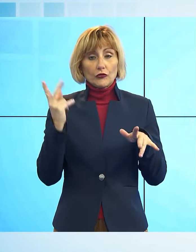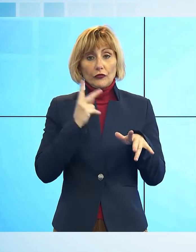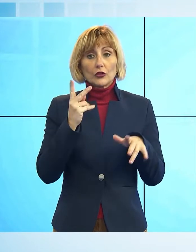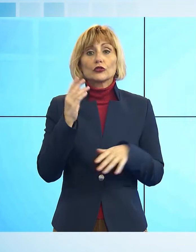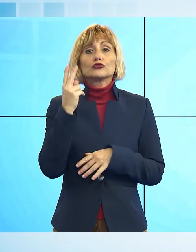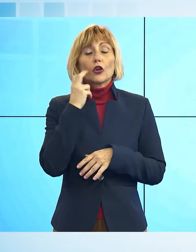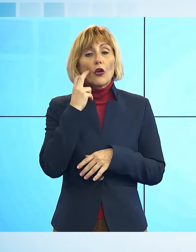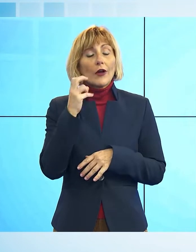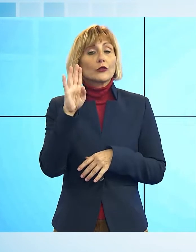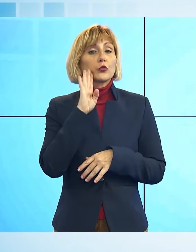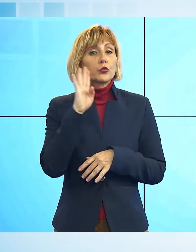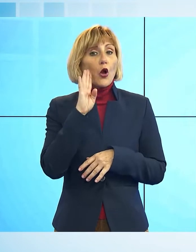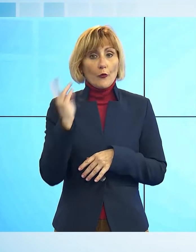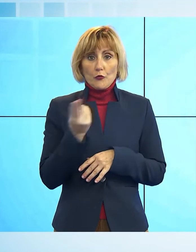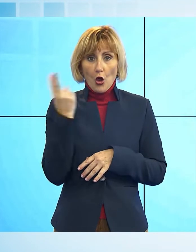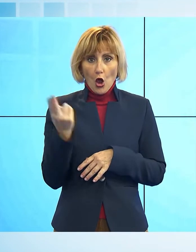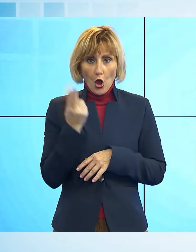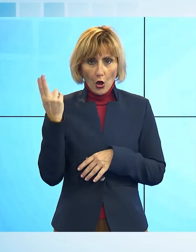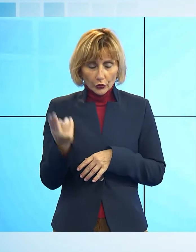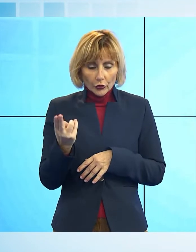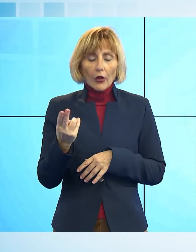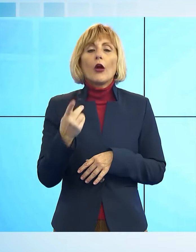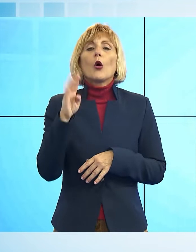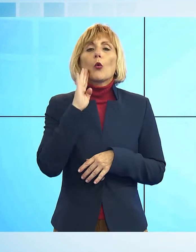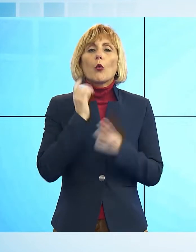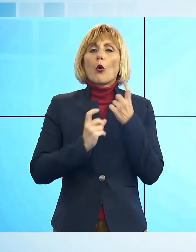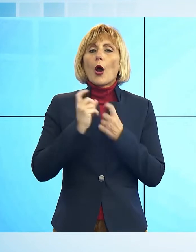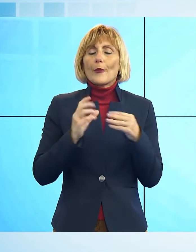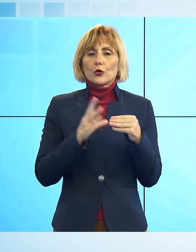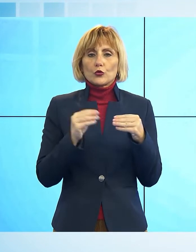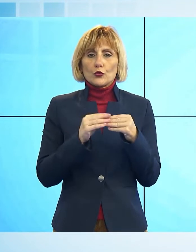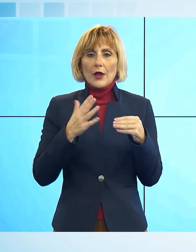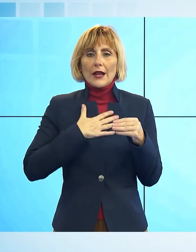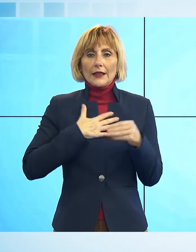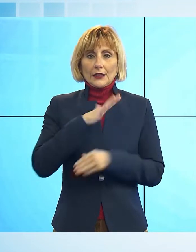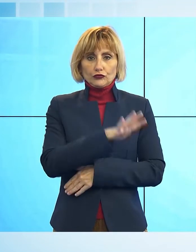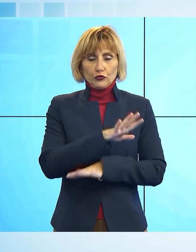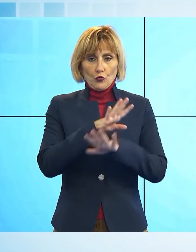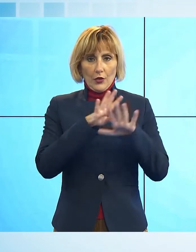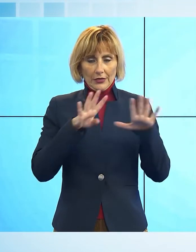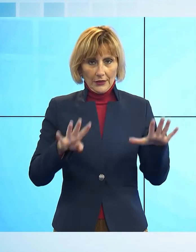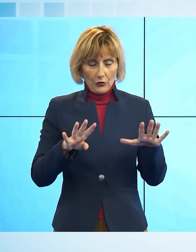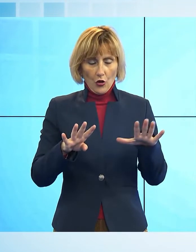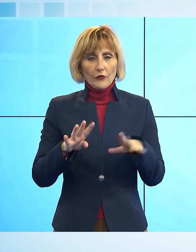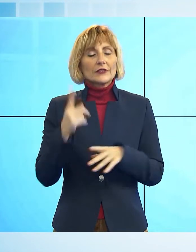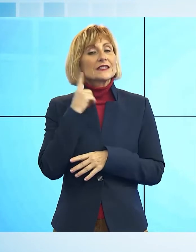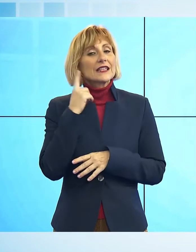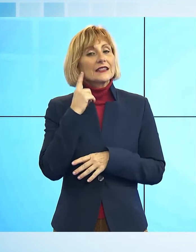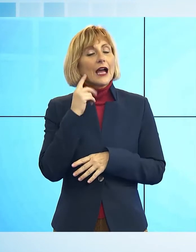auto senza vite, è un sensatetto romeno di 59 anni. Sentiamo il servizio che è di Roy Lepore.